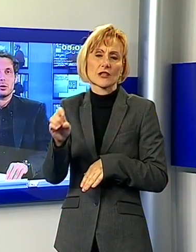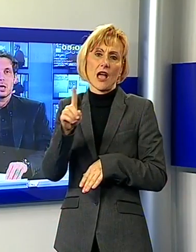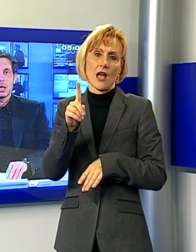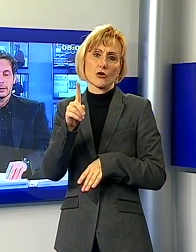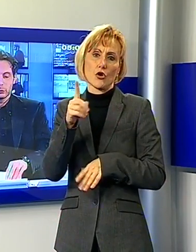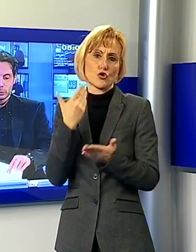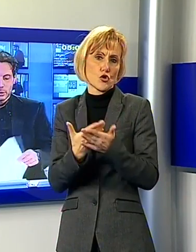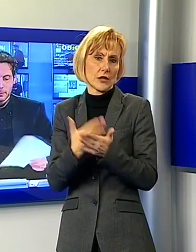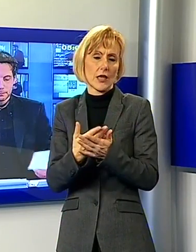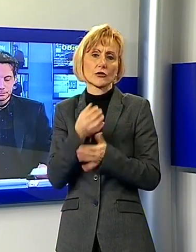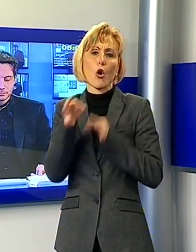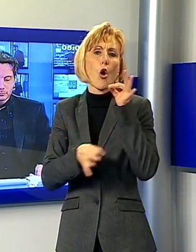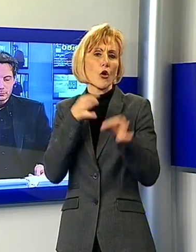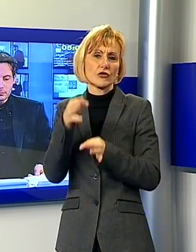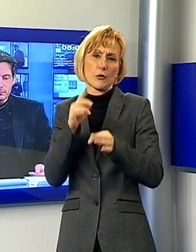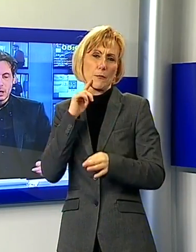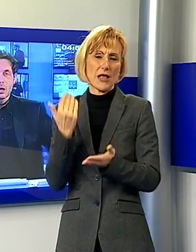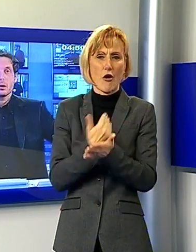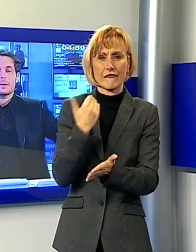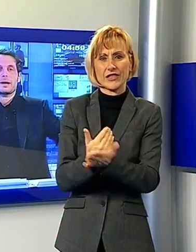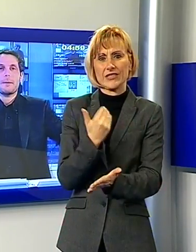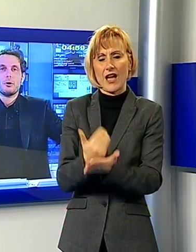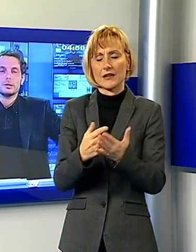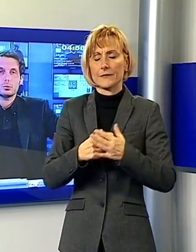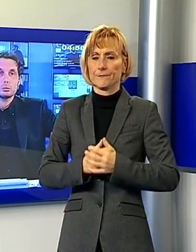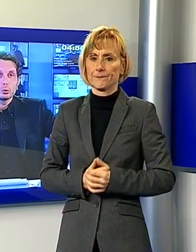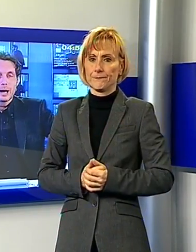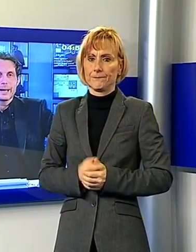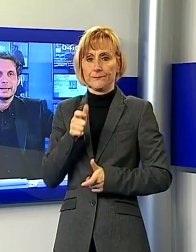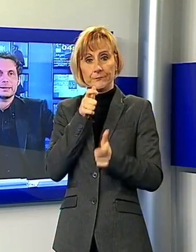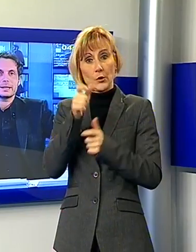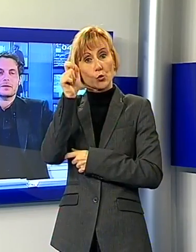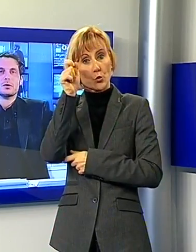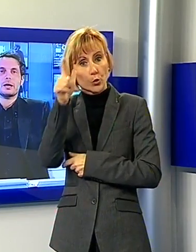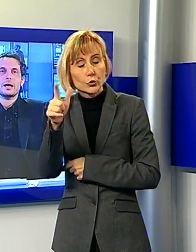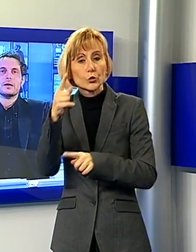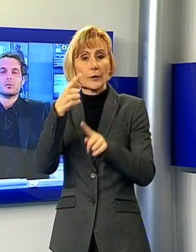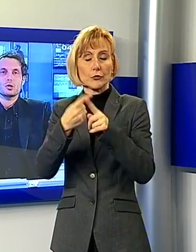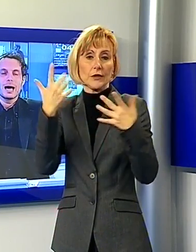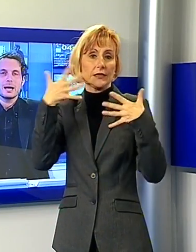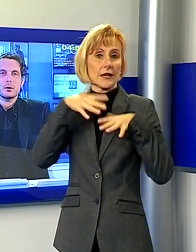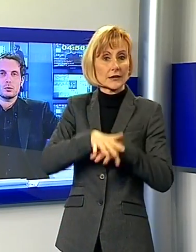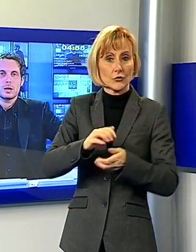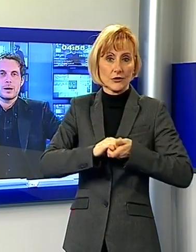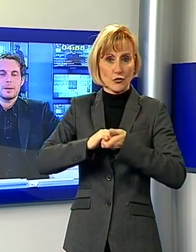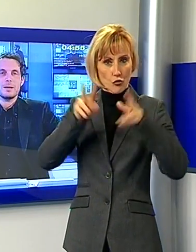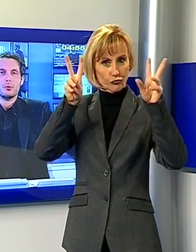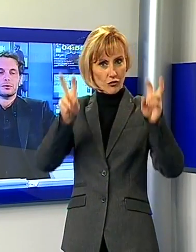da tutti. Ora parliamo di cultura e di integrazione sociale con una bella mostra